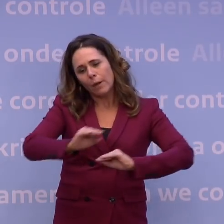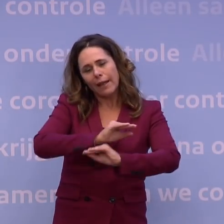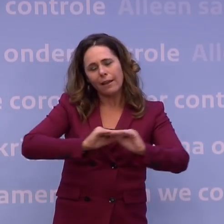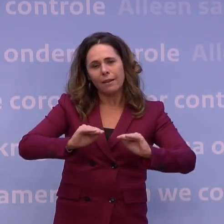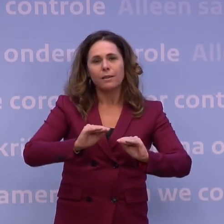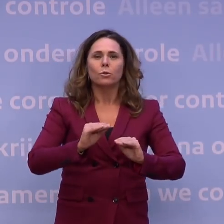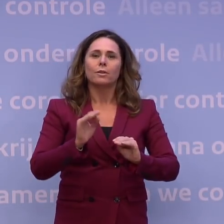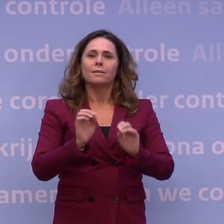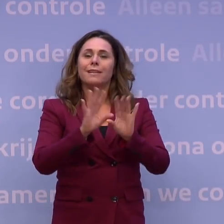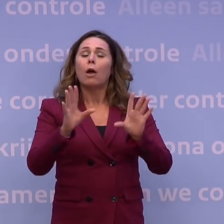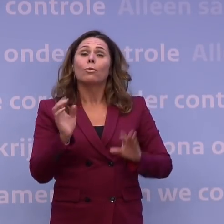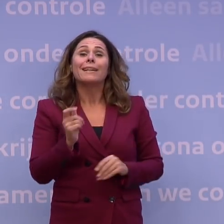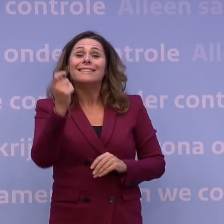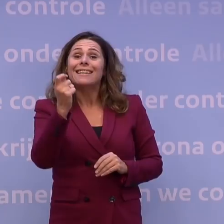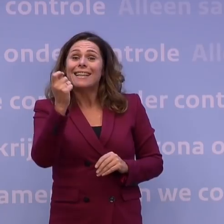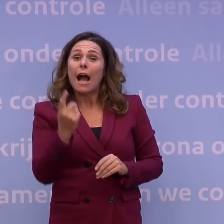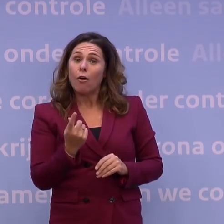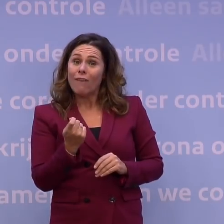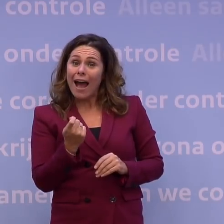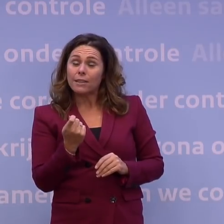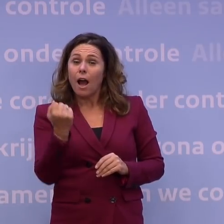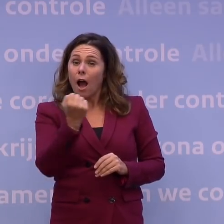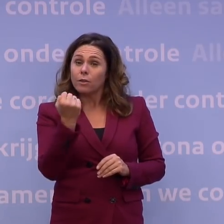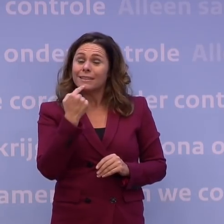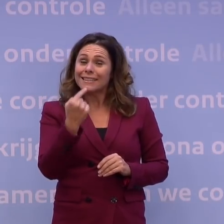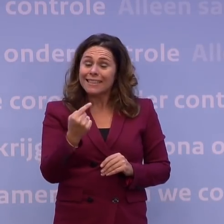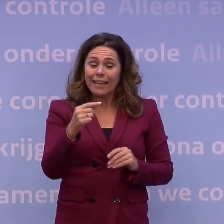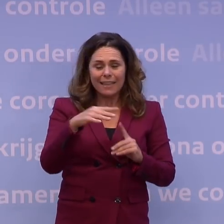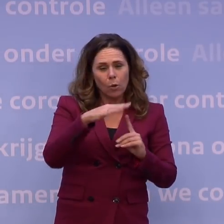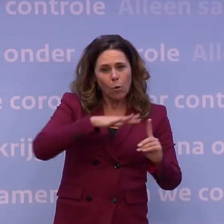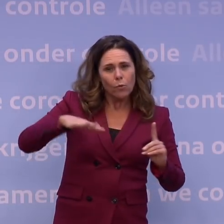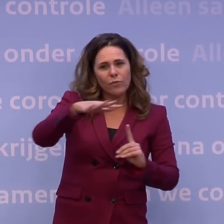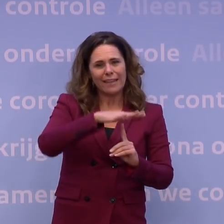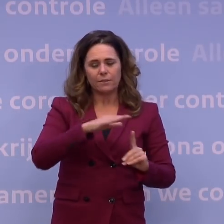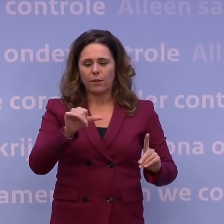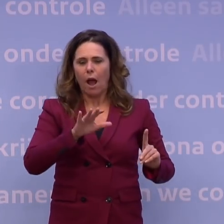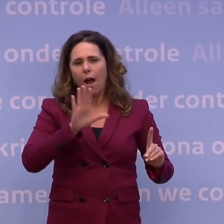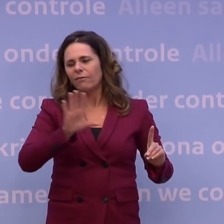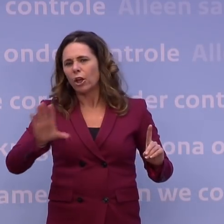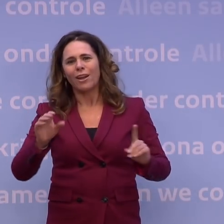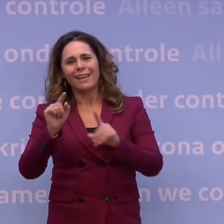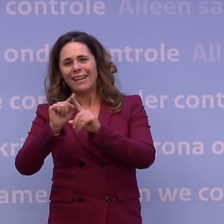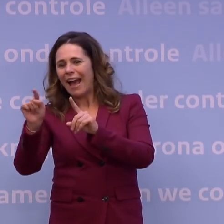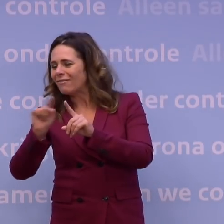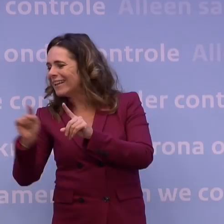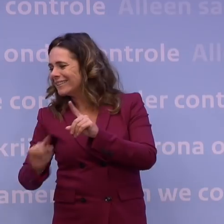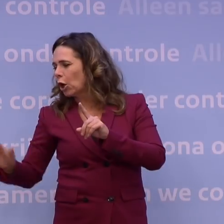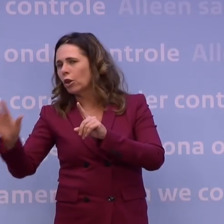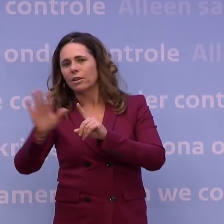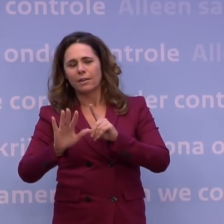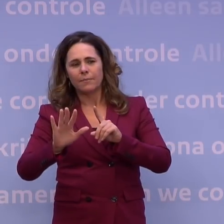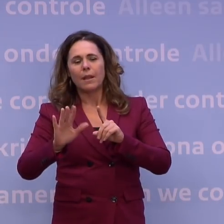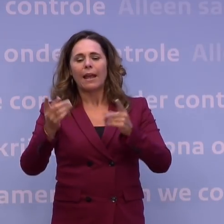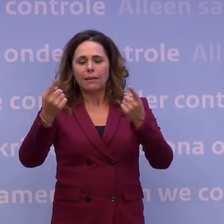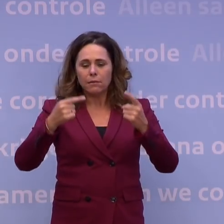die signaalwaarde, dat hebben we ook altijd gezegd, ook altijd in de context van het geheel. Dus in de context ook van andere indicatoren die een rol spelen bij het